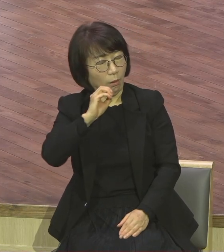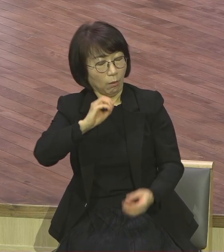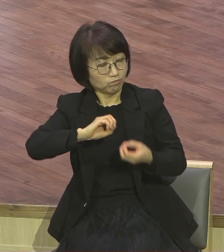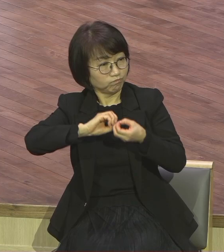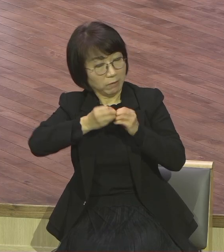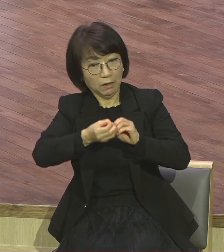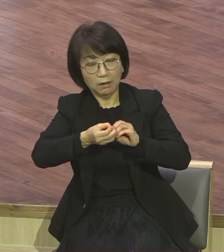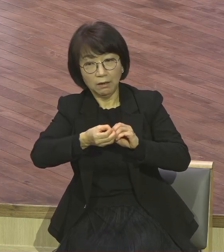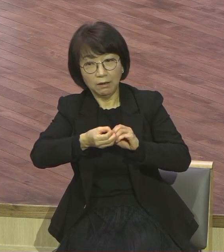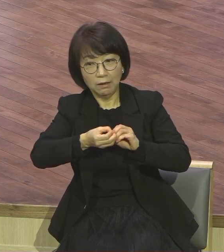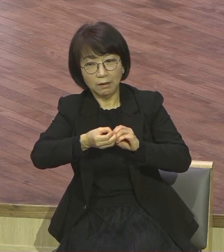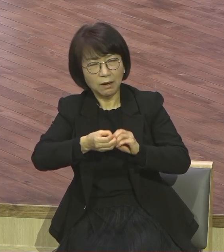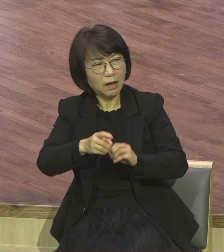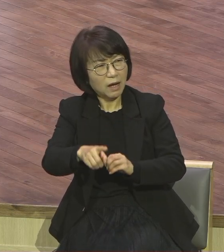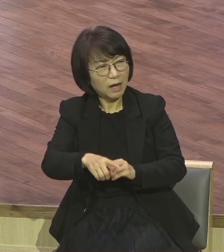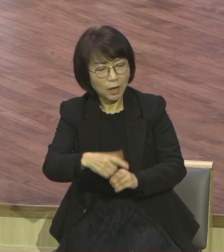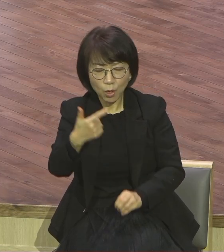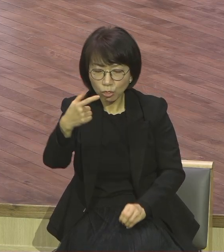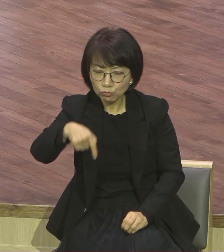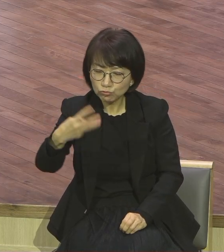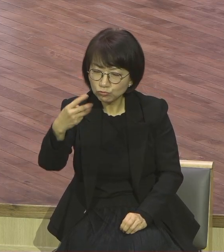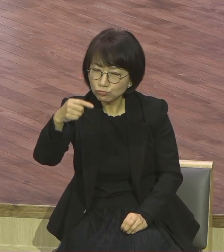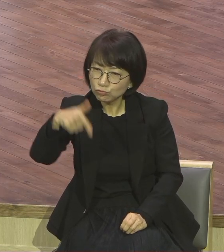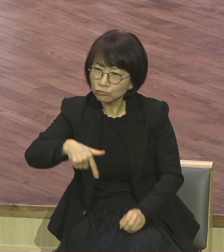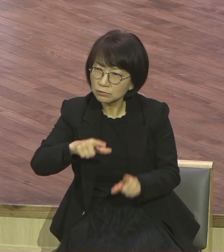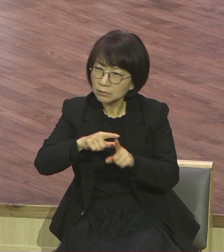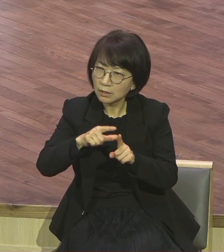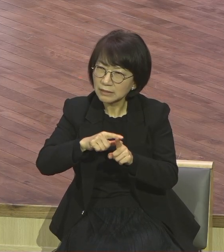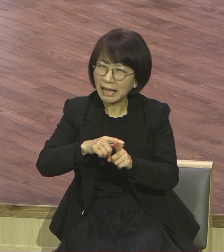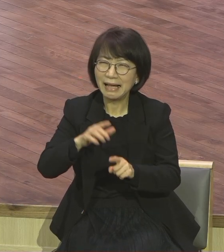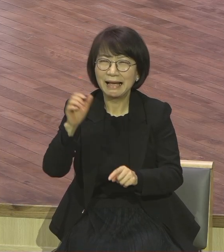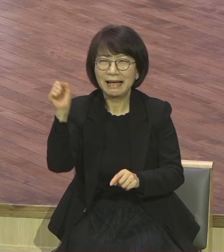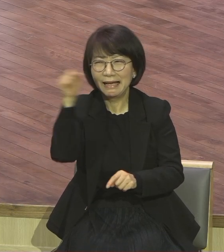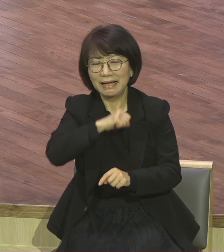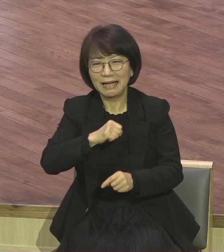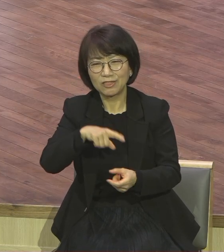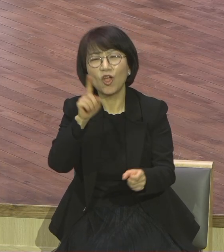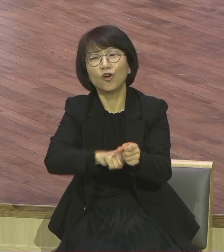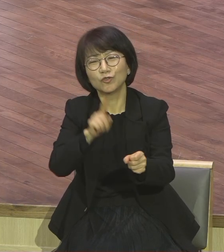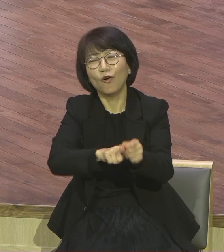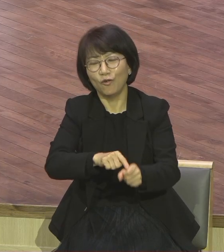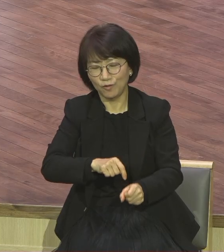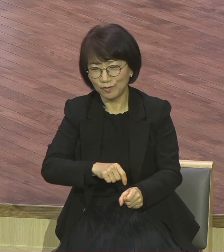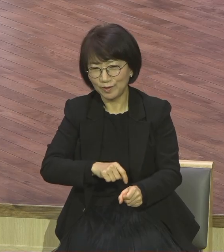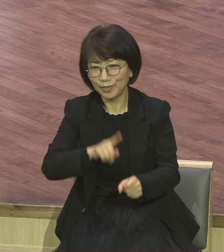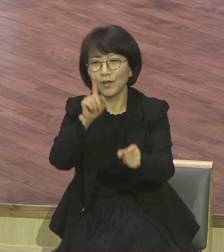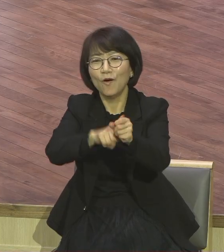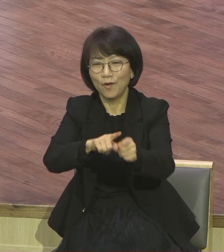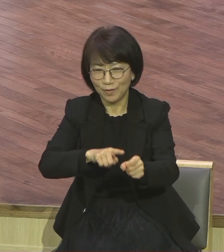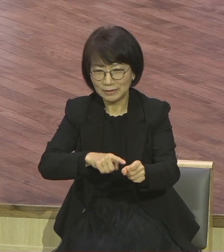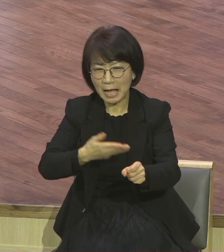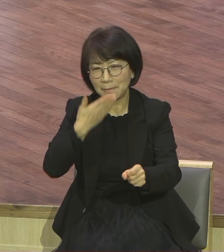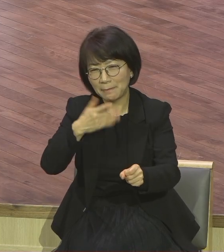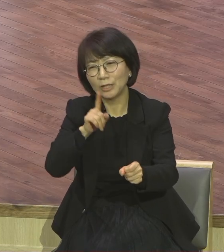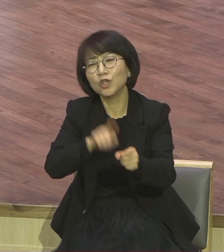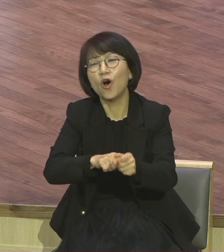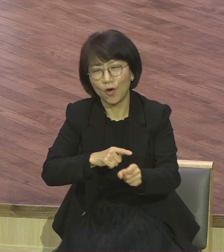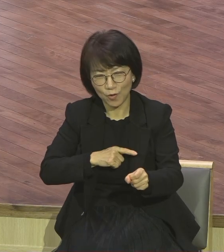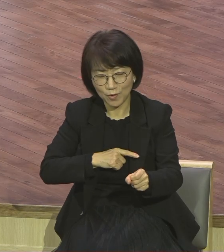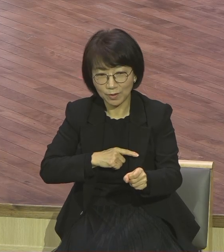예수님께서 누룩을 말씀하시니까 아 떡에 대해서 떡에 대해서 말씀하신 줄 알고 서로 논쟁합니다 왜